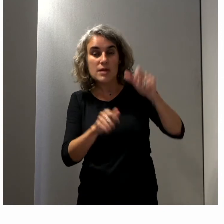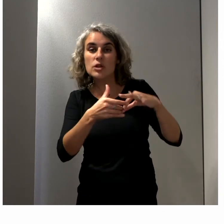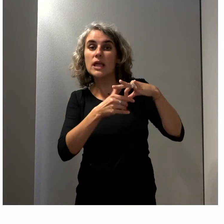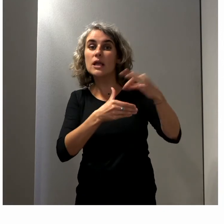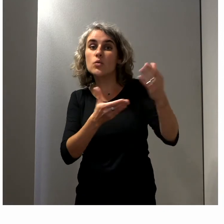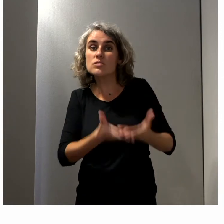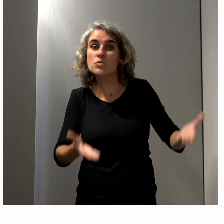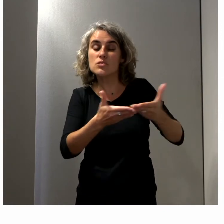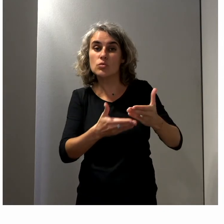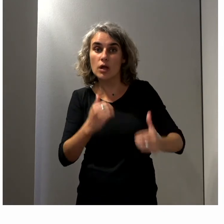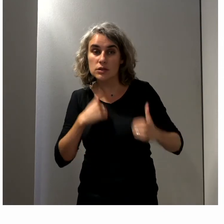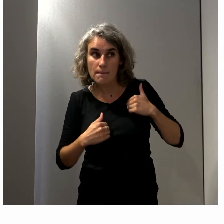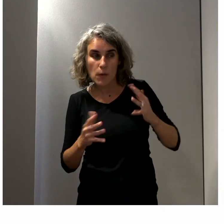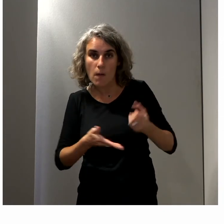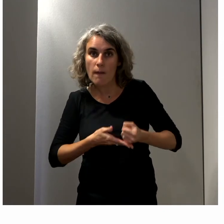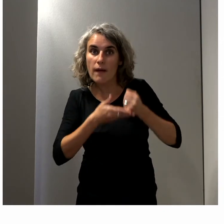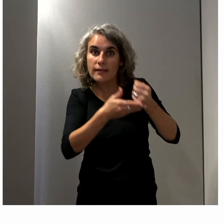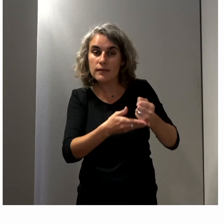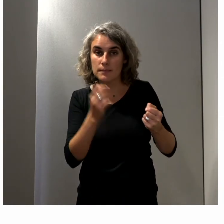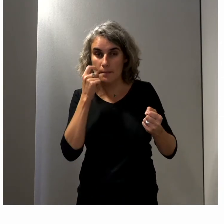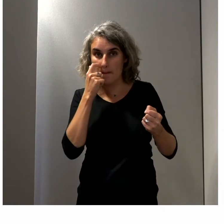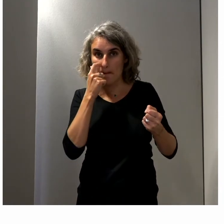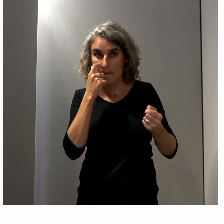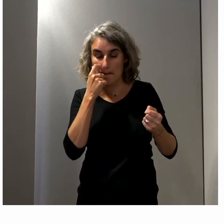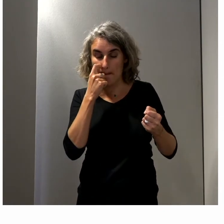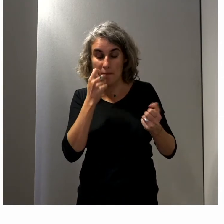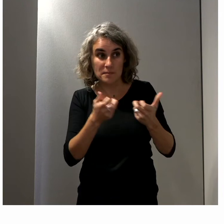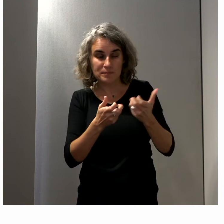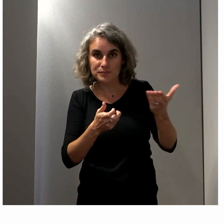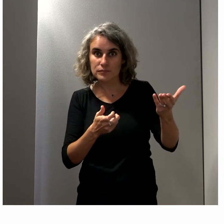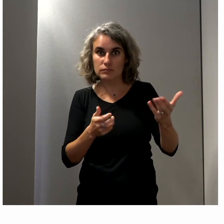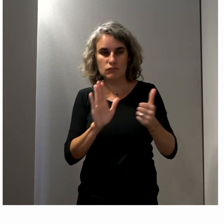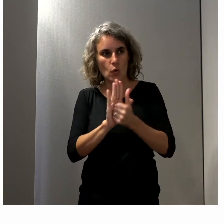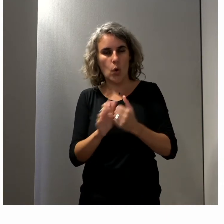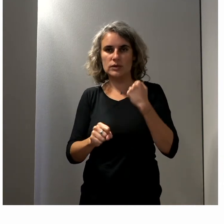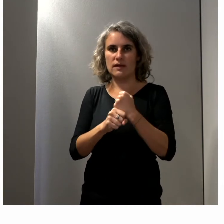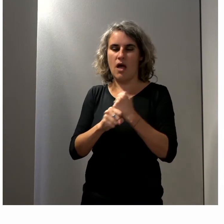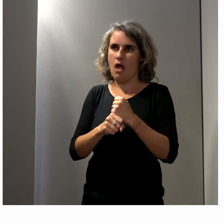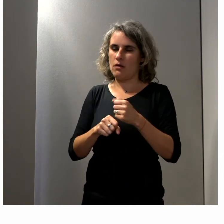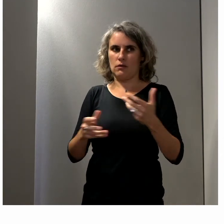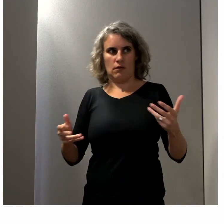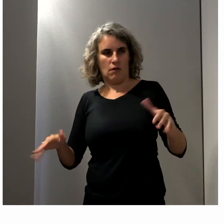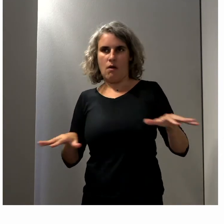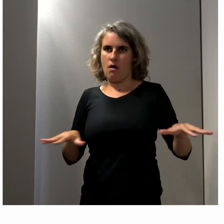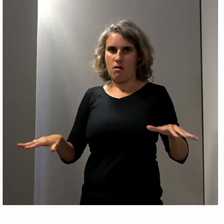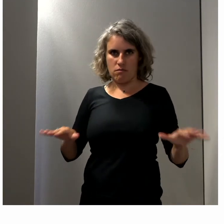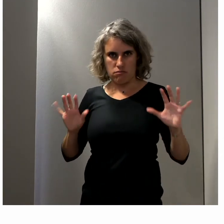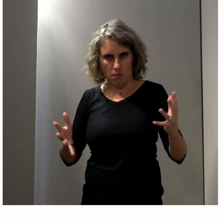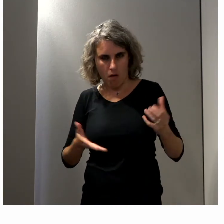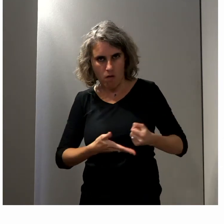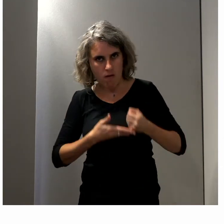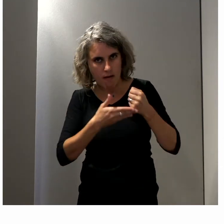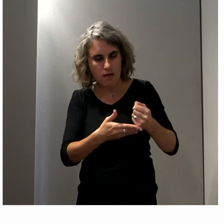élus en situation de handicap à pouvoir tenir leur rôle et participer à toutes les instances